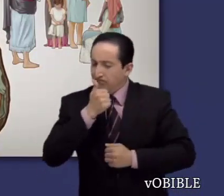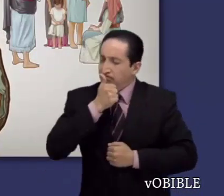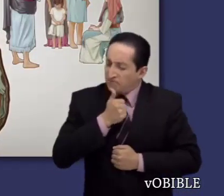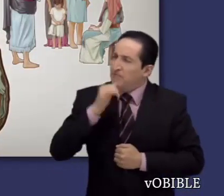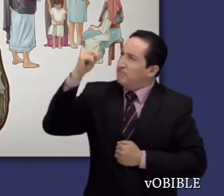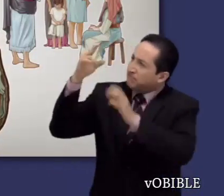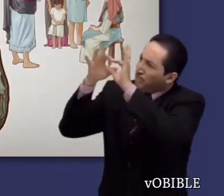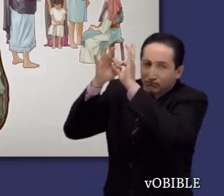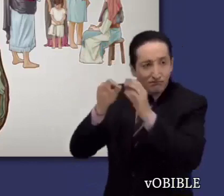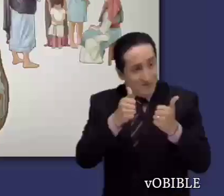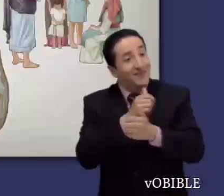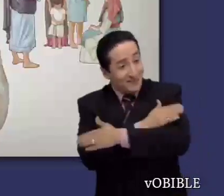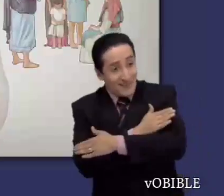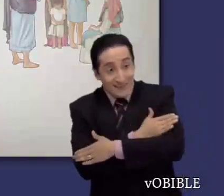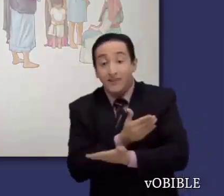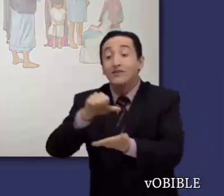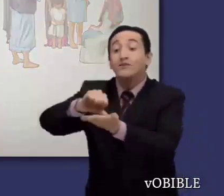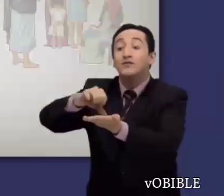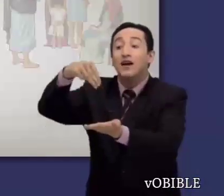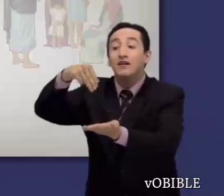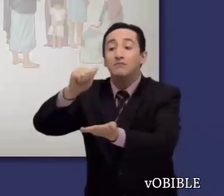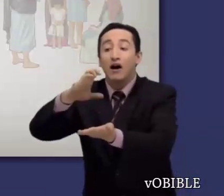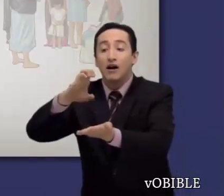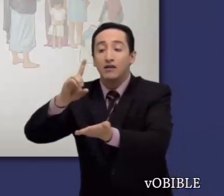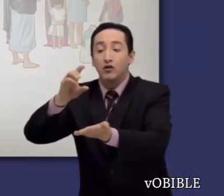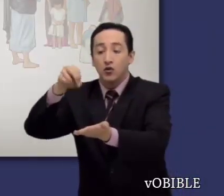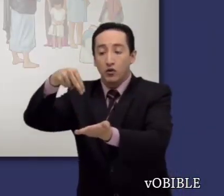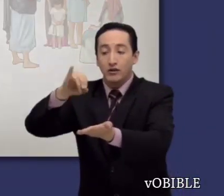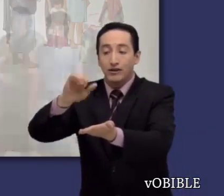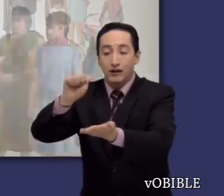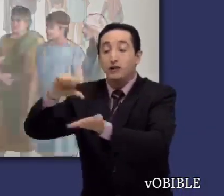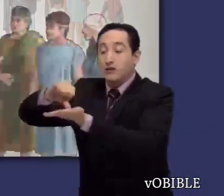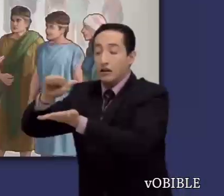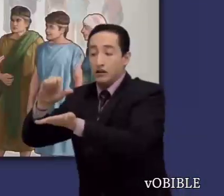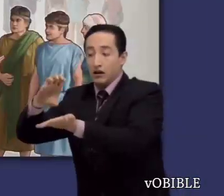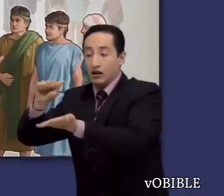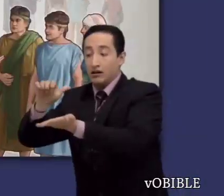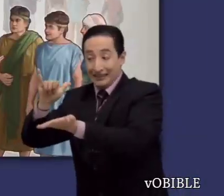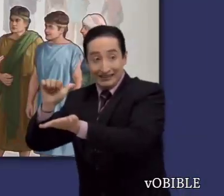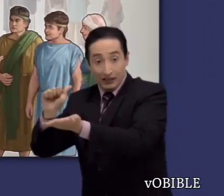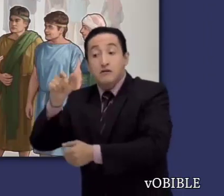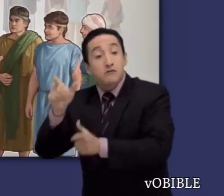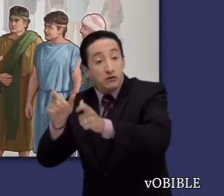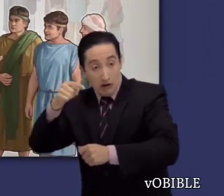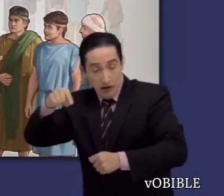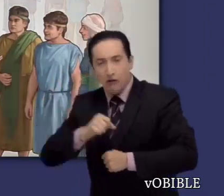Les dice que las congregaciones de Macedonia y Acaya se han enterado de lo mucho que han aguantado.